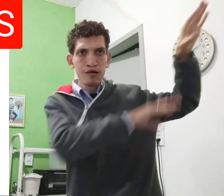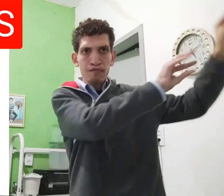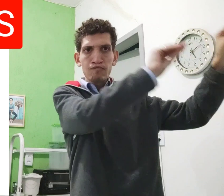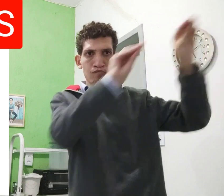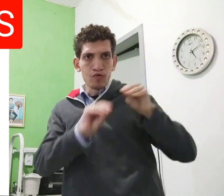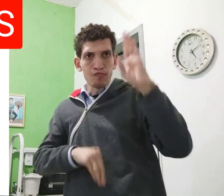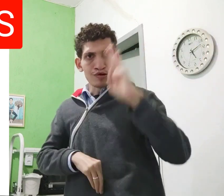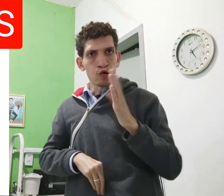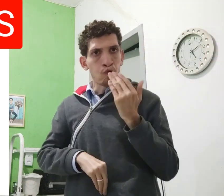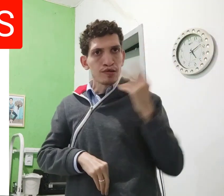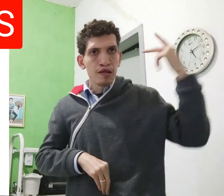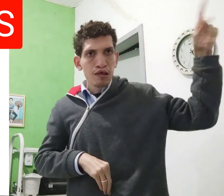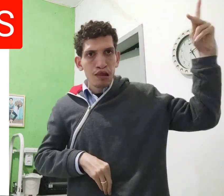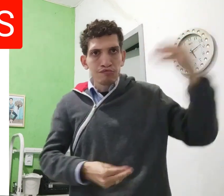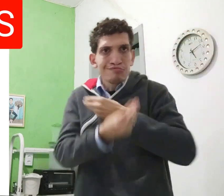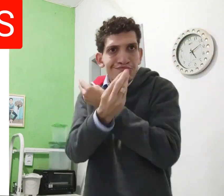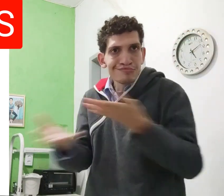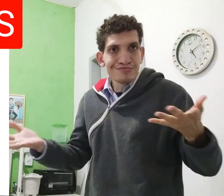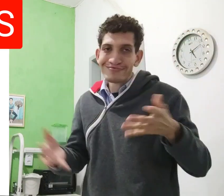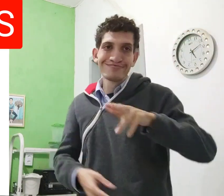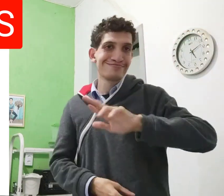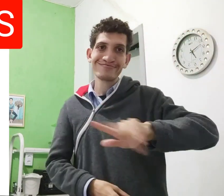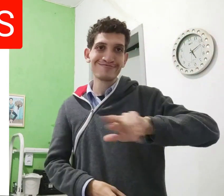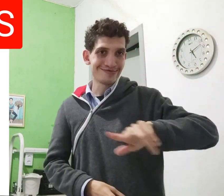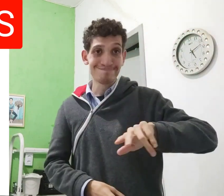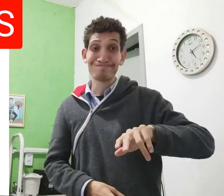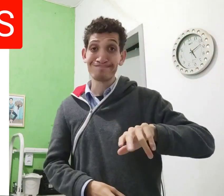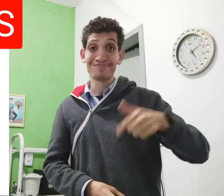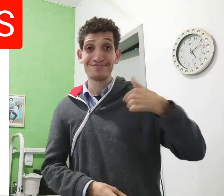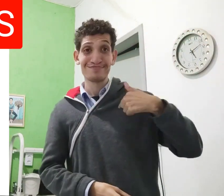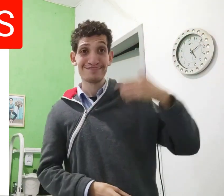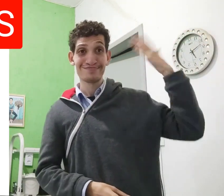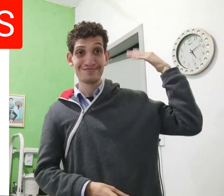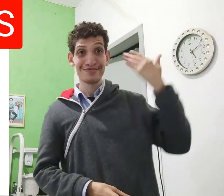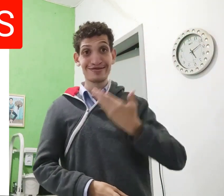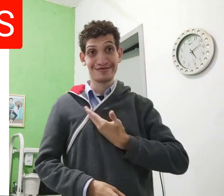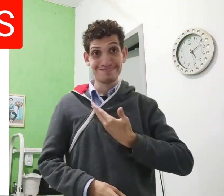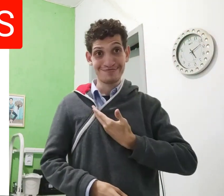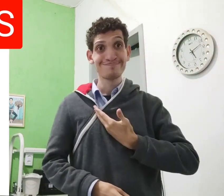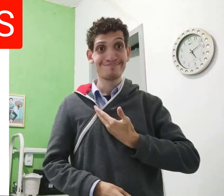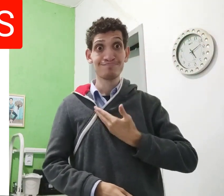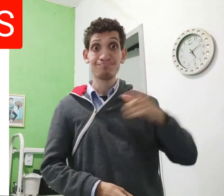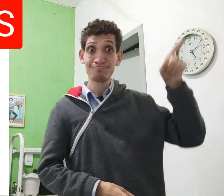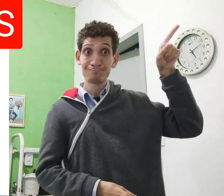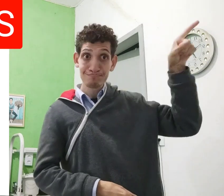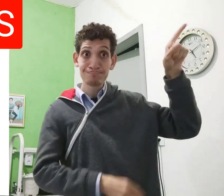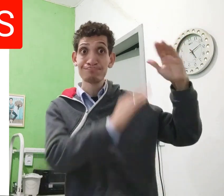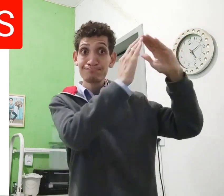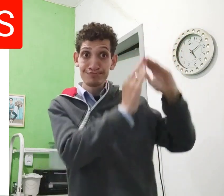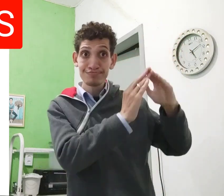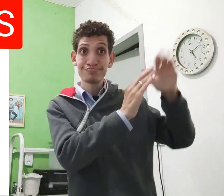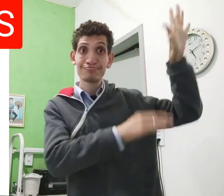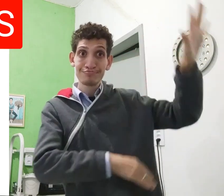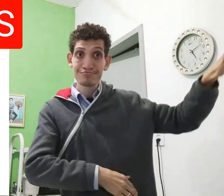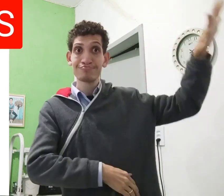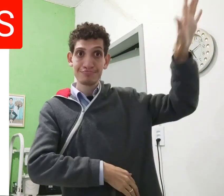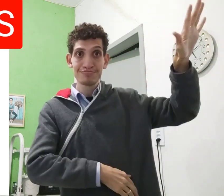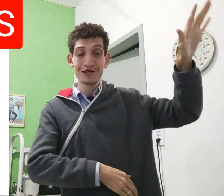a palavra Rabibis, a loja e lanche, pensa, ah, então ele morava lá, cresceu lá e mudou pro Brasil pra mostrar como era a comida